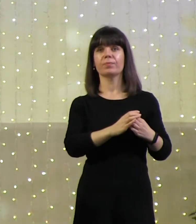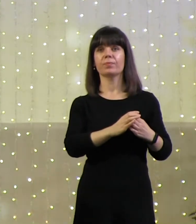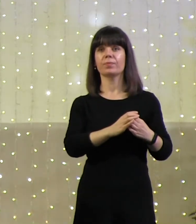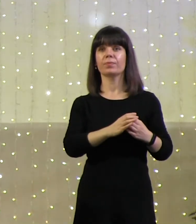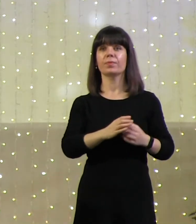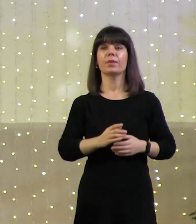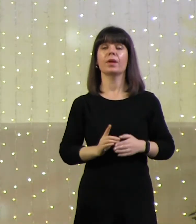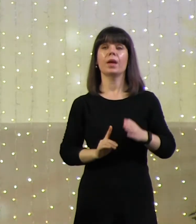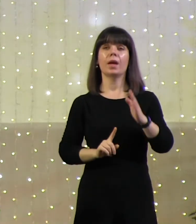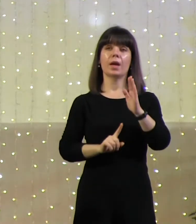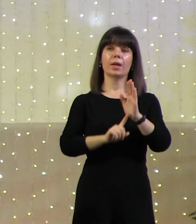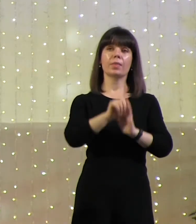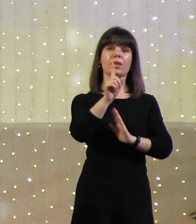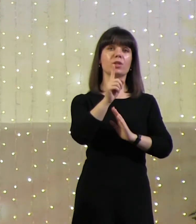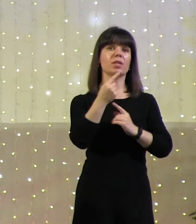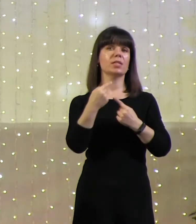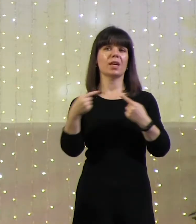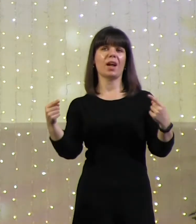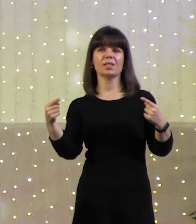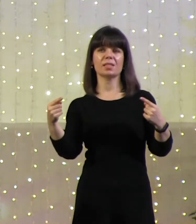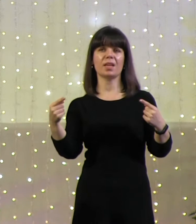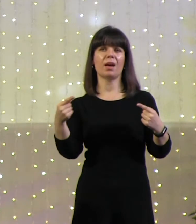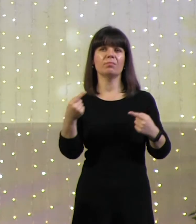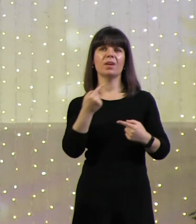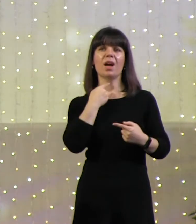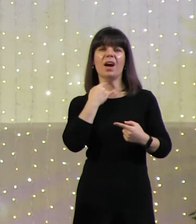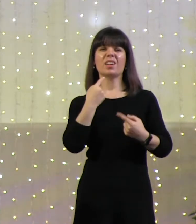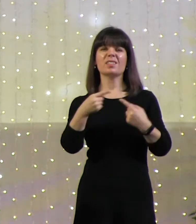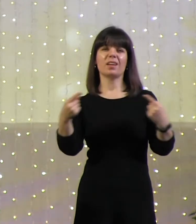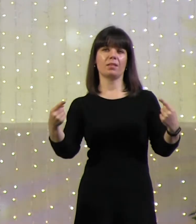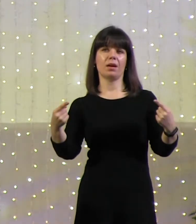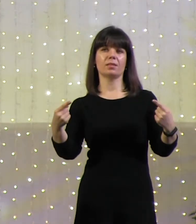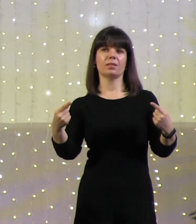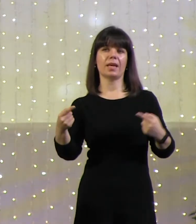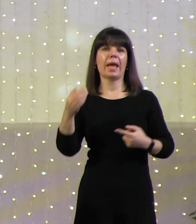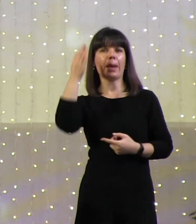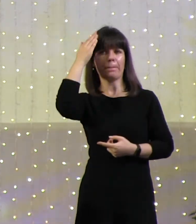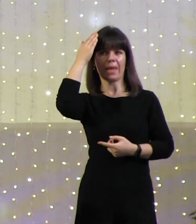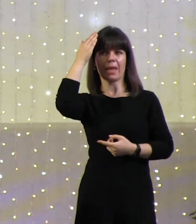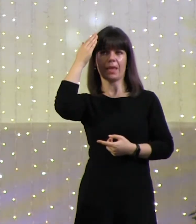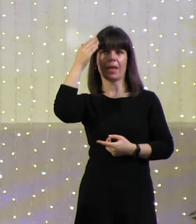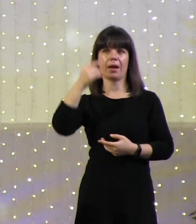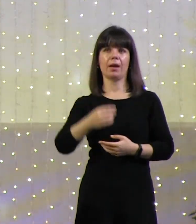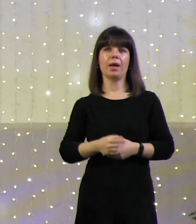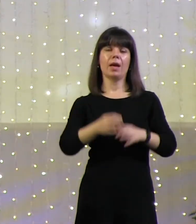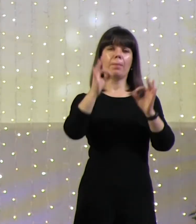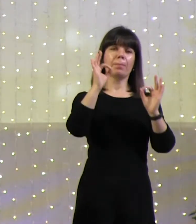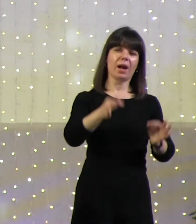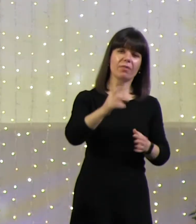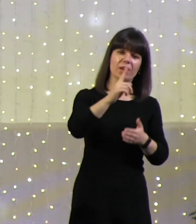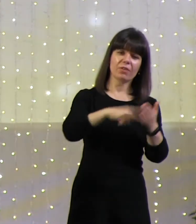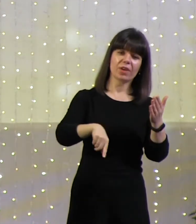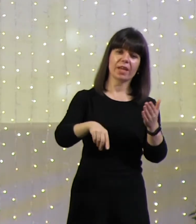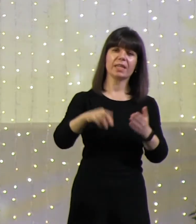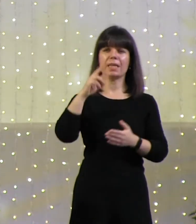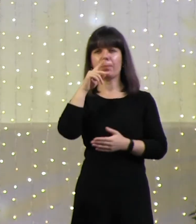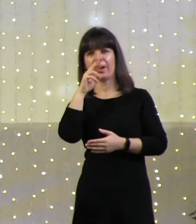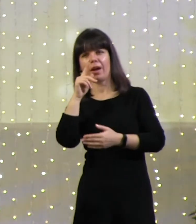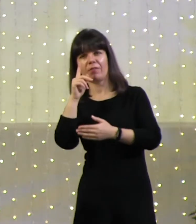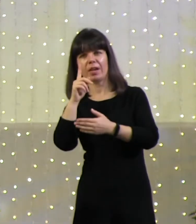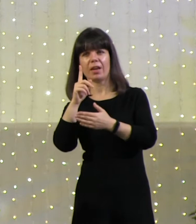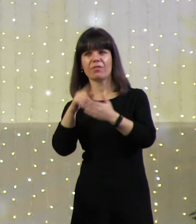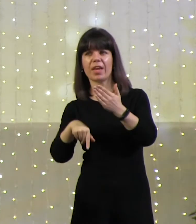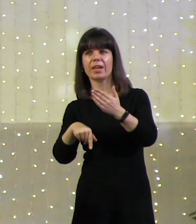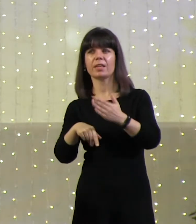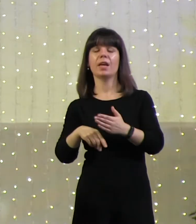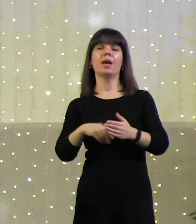и начались самые разные разногласия и самые разные разномнения. Правильно верить, неправильно верить, правильная практика,